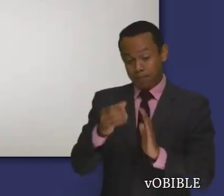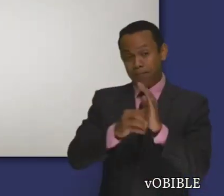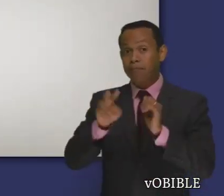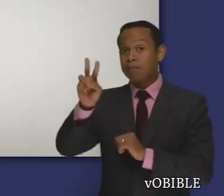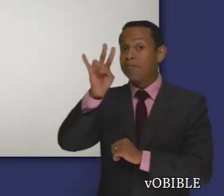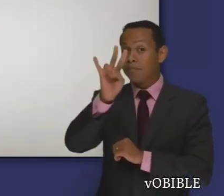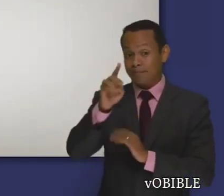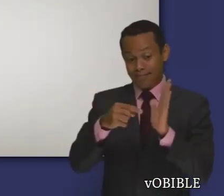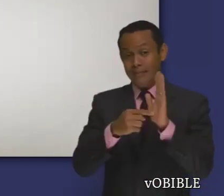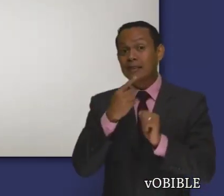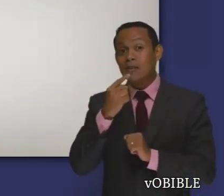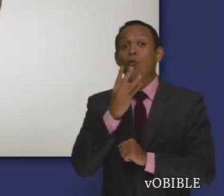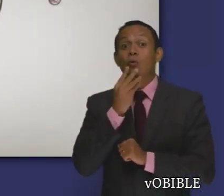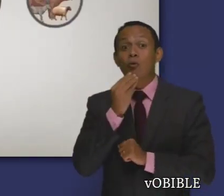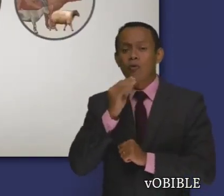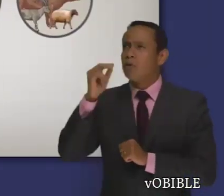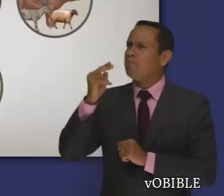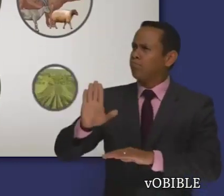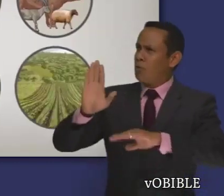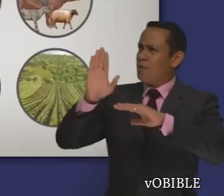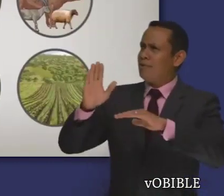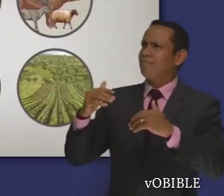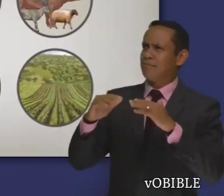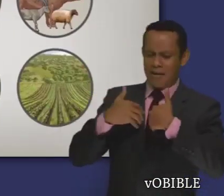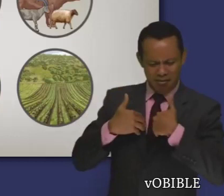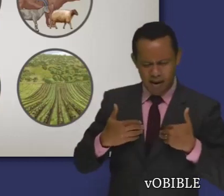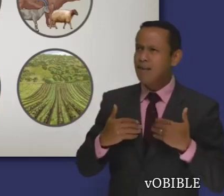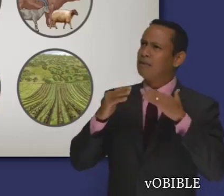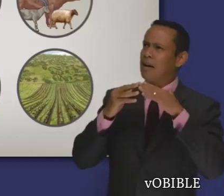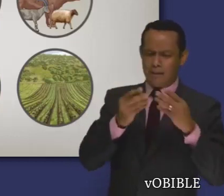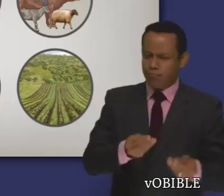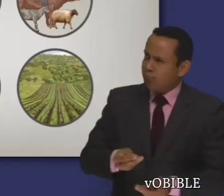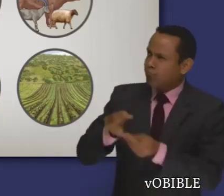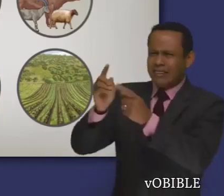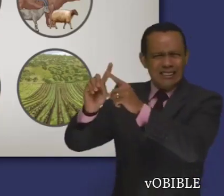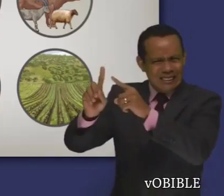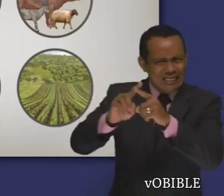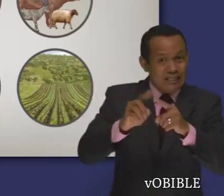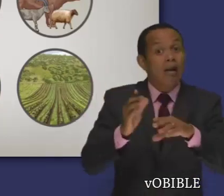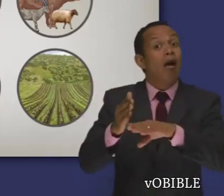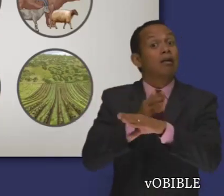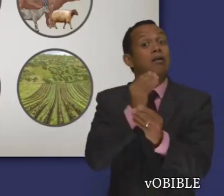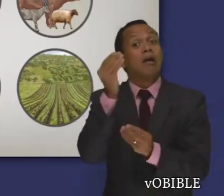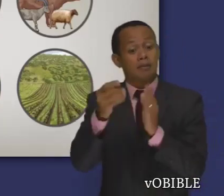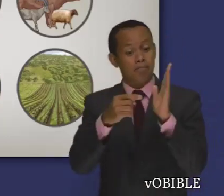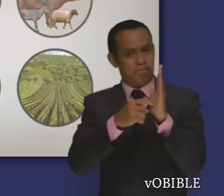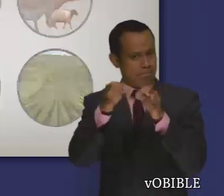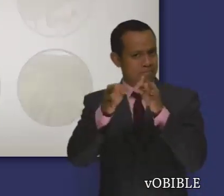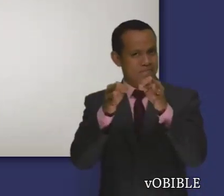El capítulo 27 concluye con leyes sobre lo que se ofrece a Jehová en un voto y cosas dedicadas a él.